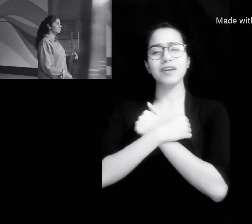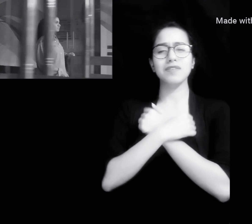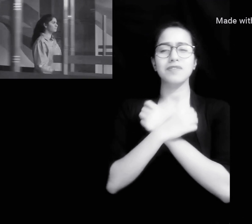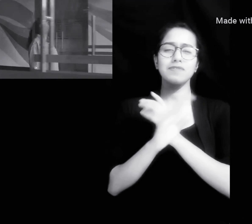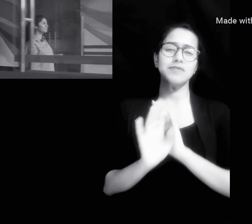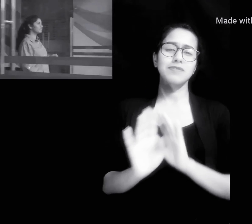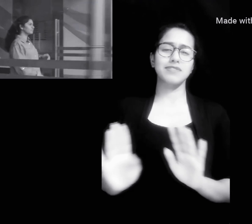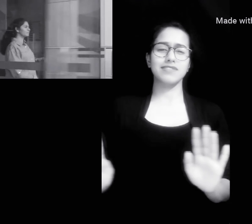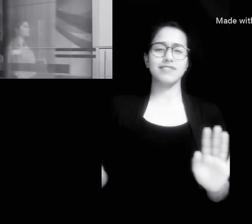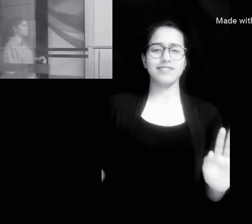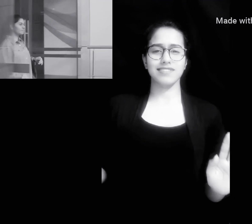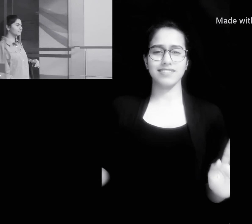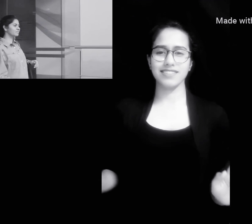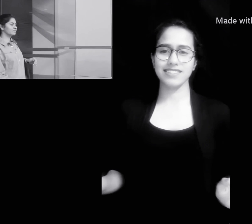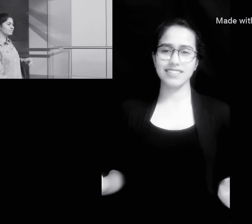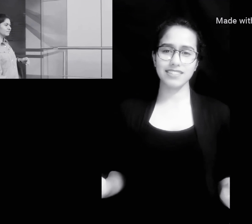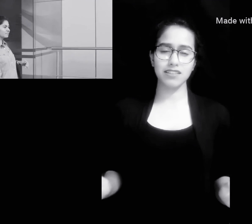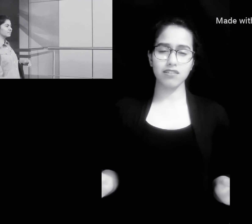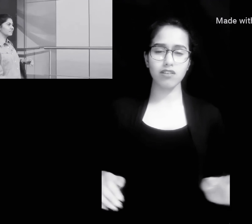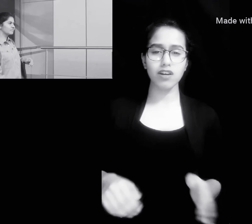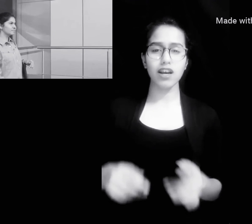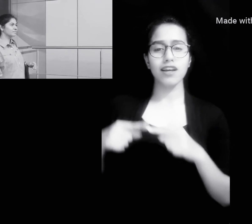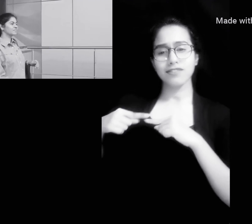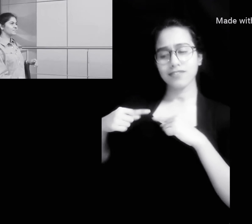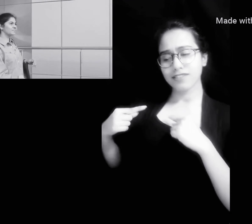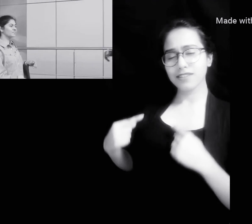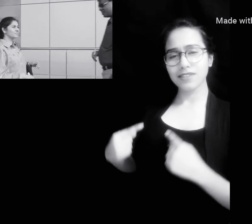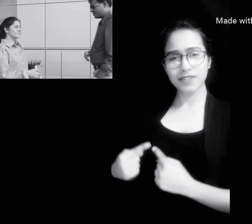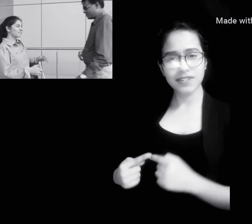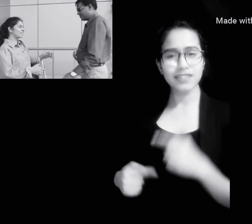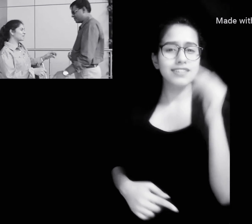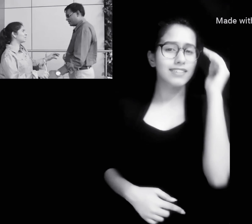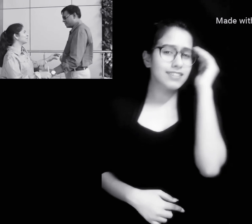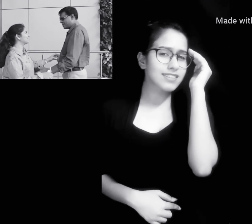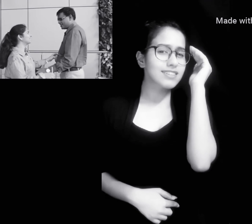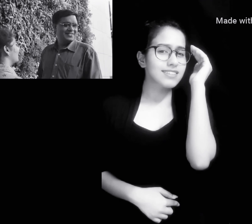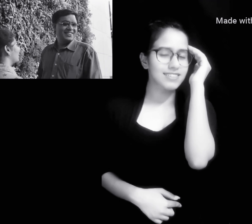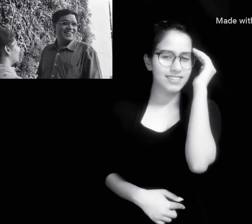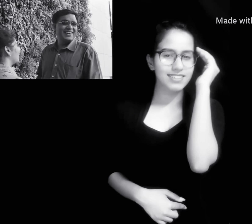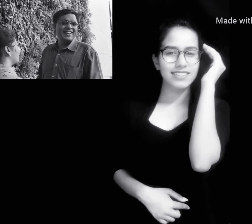अंदाज हो बस प्यार का स्नीह को है जानता